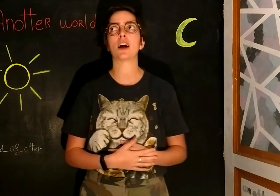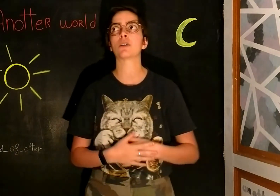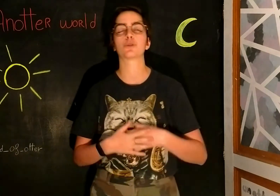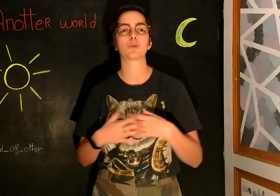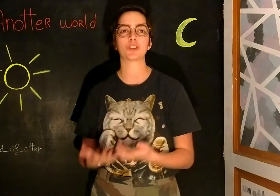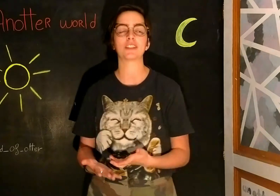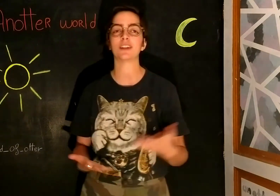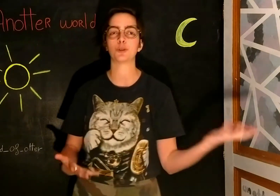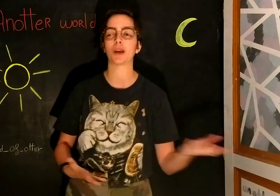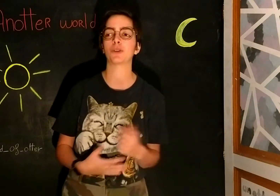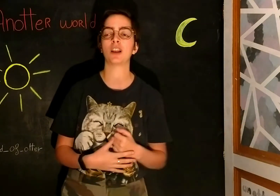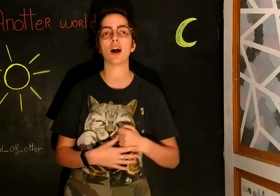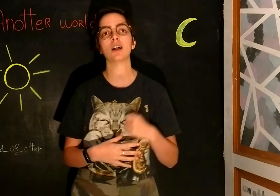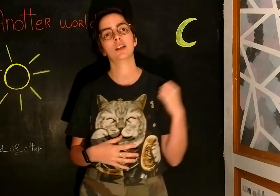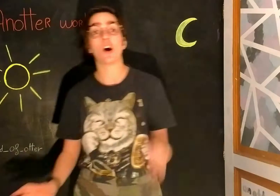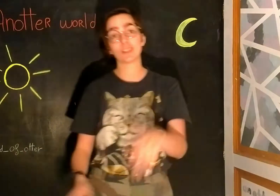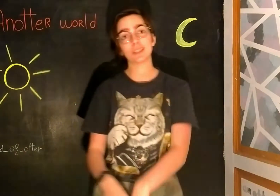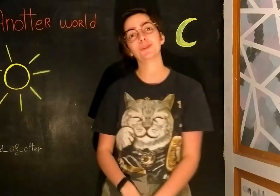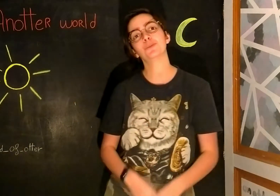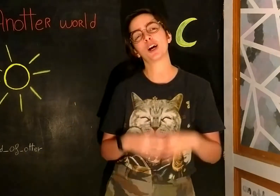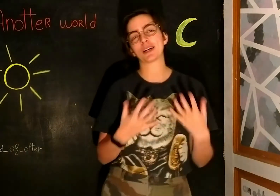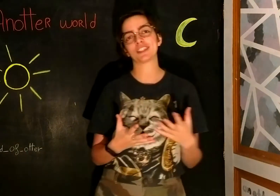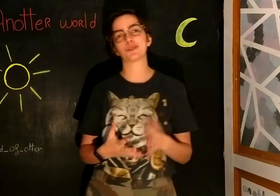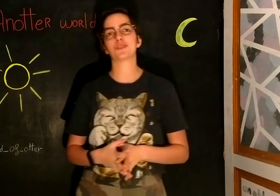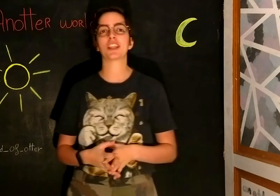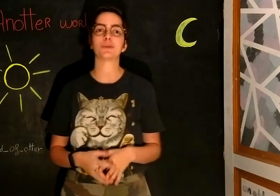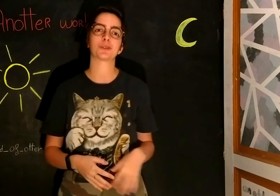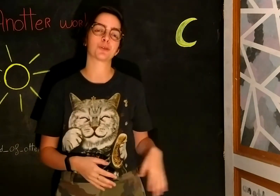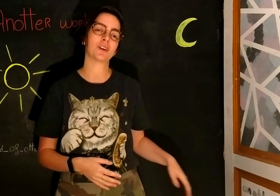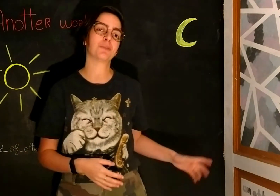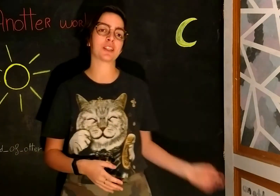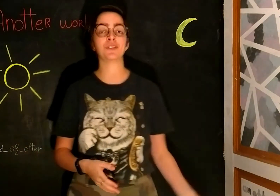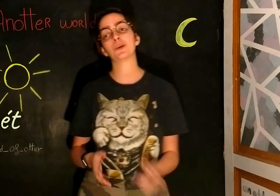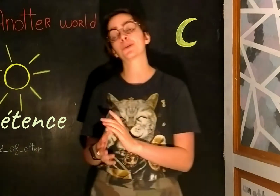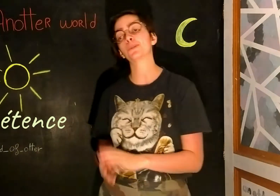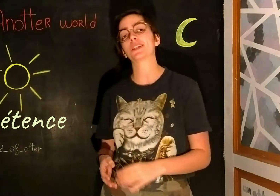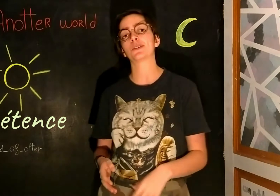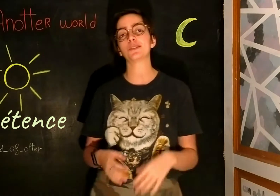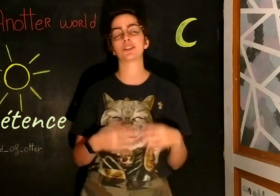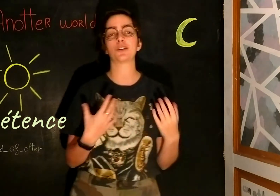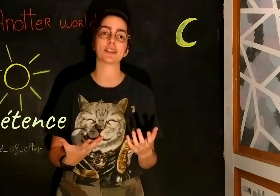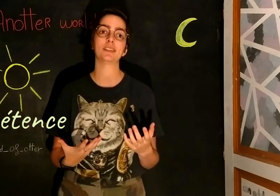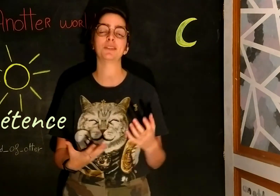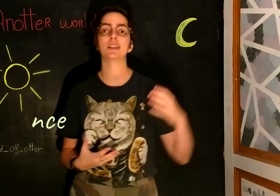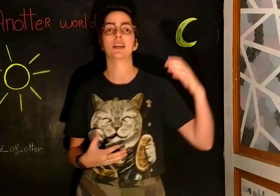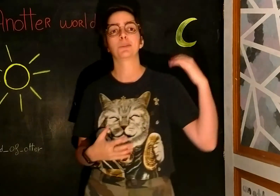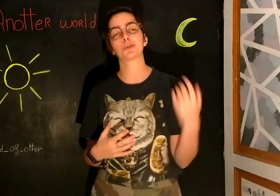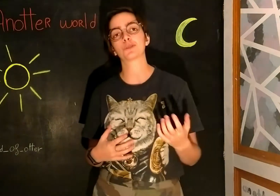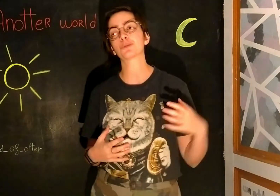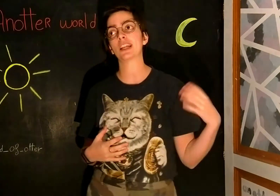tard de comment j'étais à cette période-là. En début de mois, à partir de février, on se retrouvera pour des vidéos compétences. Le principe, c'est pendant toute